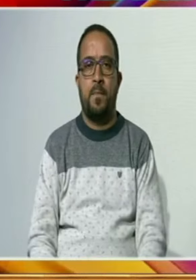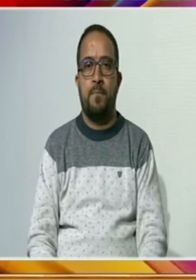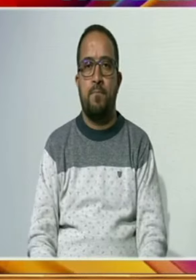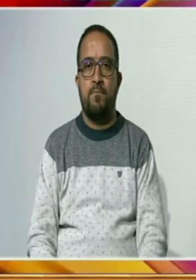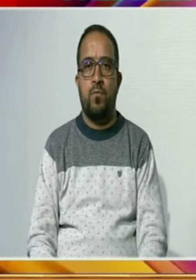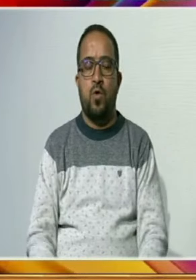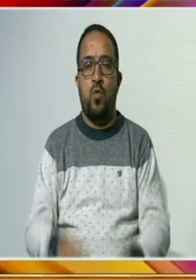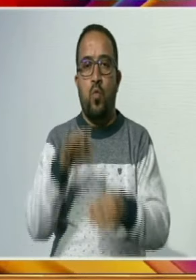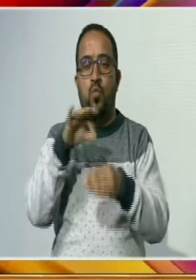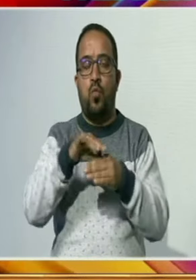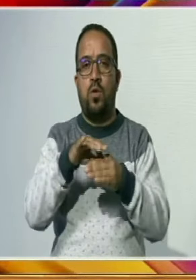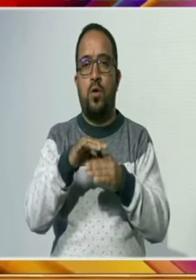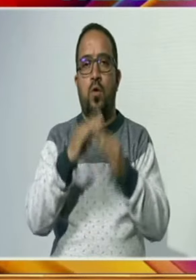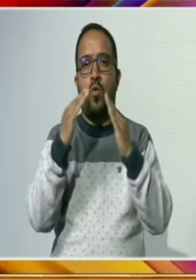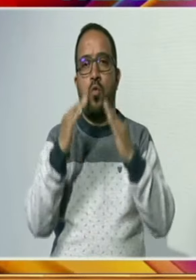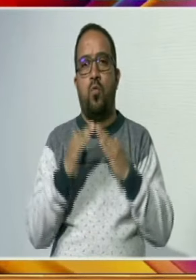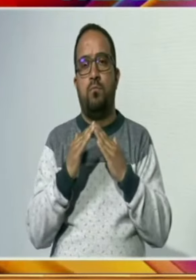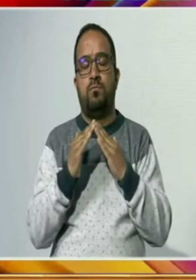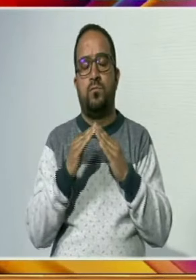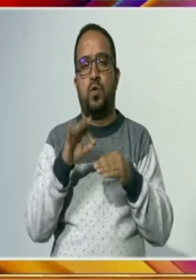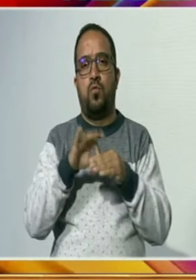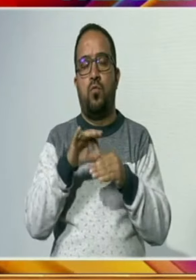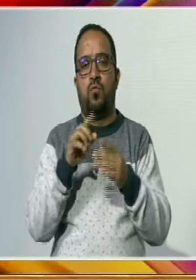ایسے ووٹر اب گر بیٹھ کر